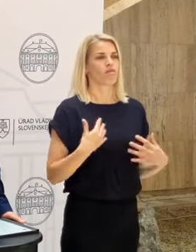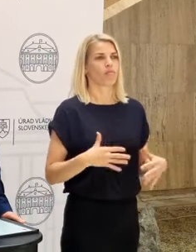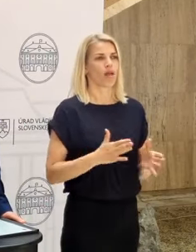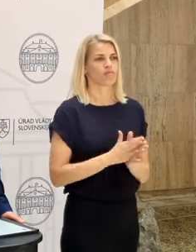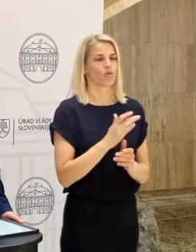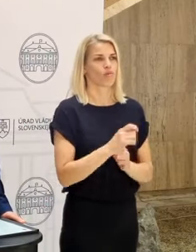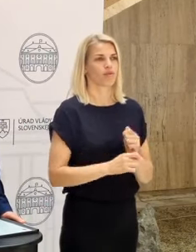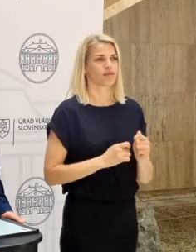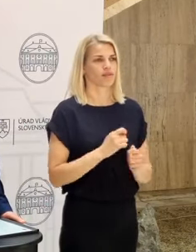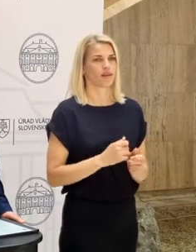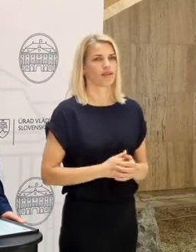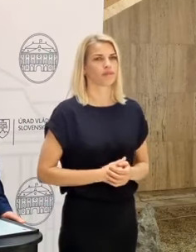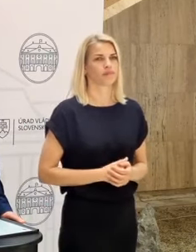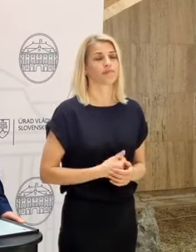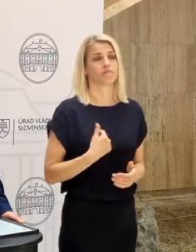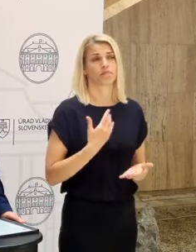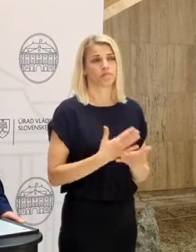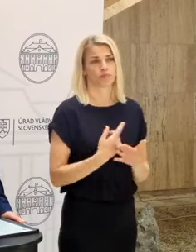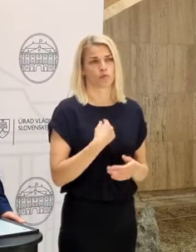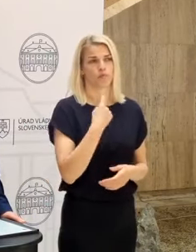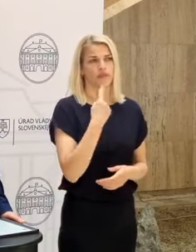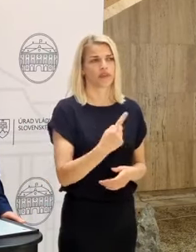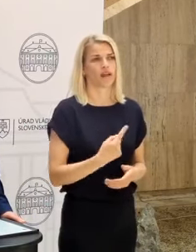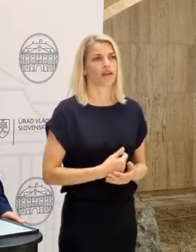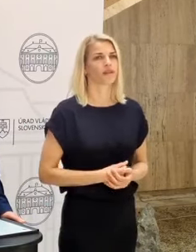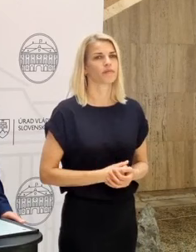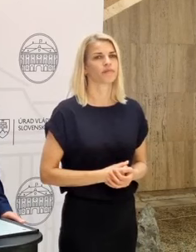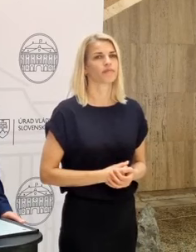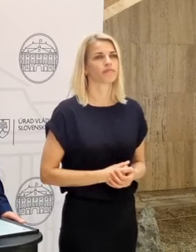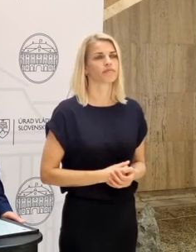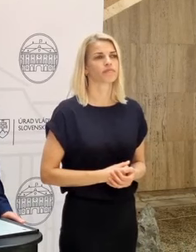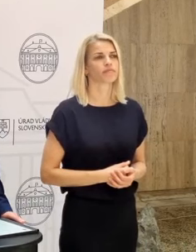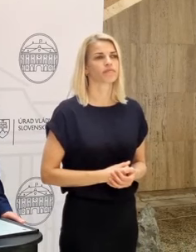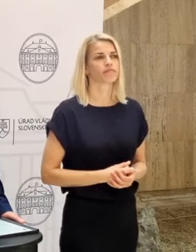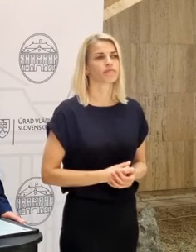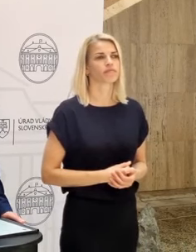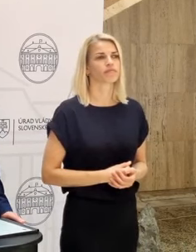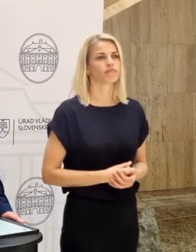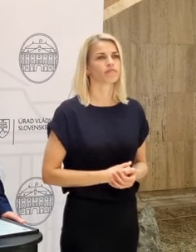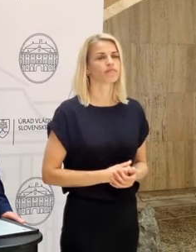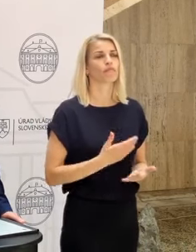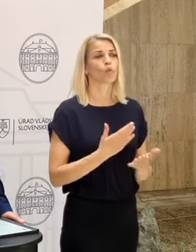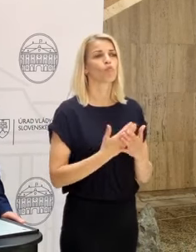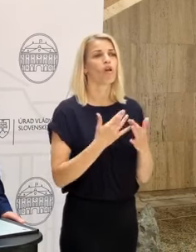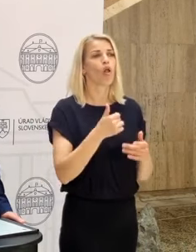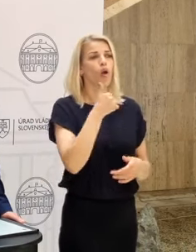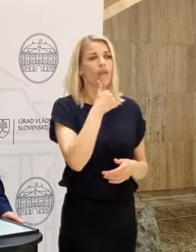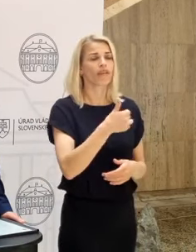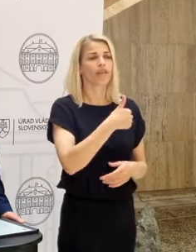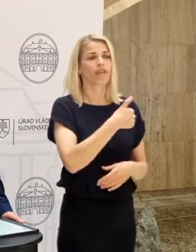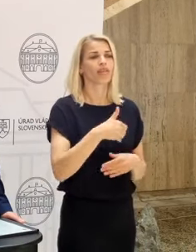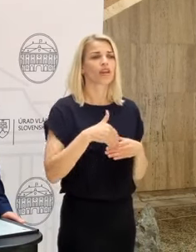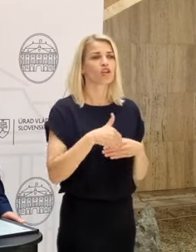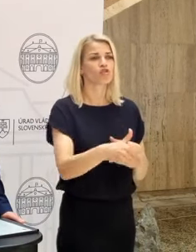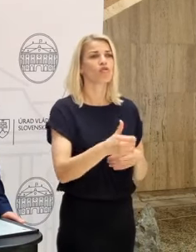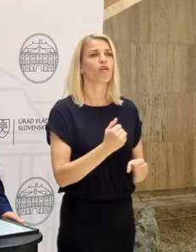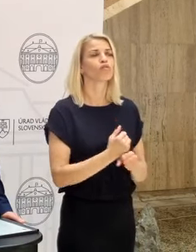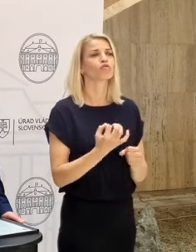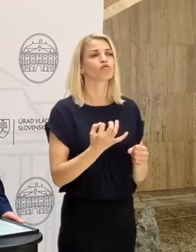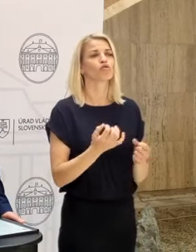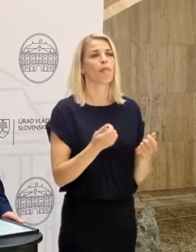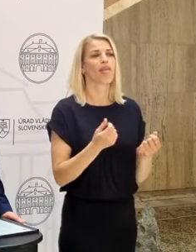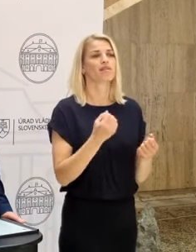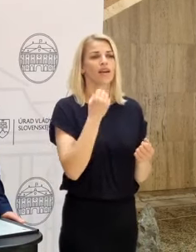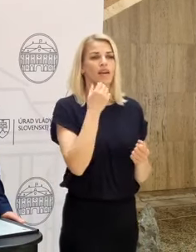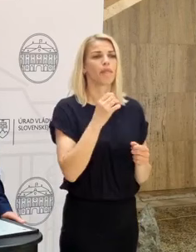Ešte posledná otázka, ak máte, čo? Dobrý deň, Kátra Markiza. Už niekoľko dní či týždňov sa rieši, čo spraviť s tými peniazmi,